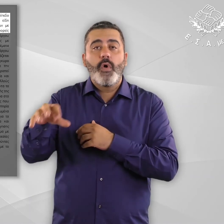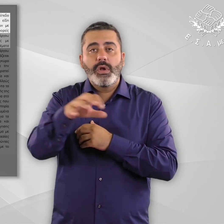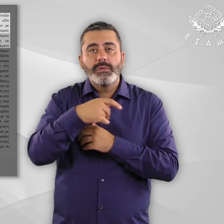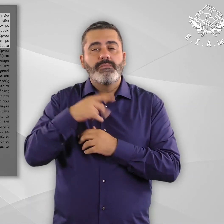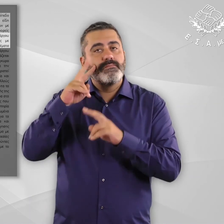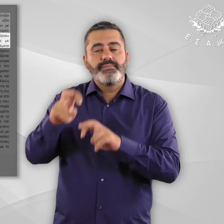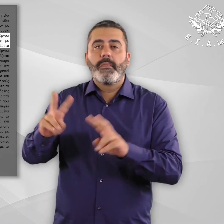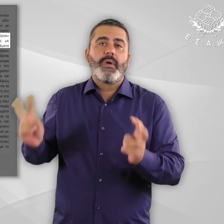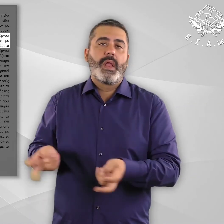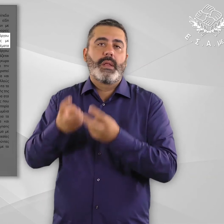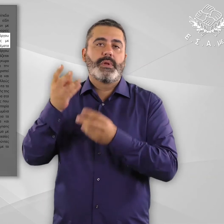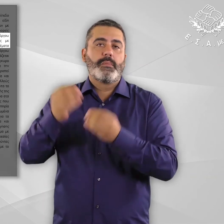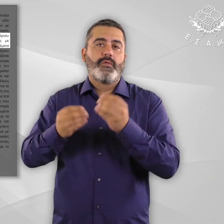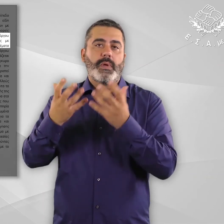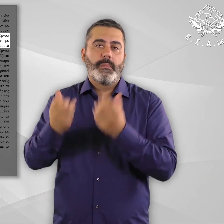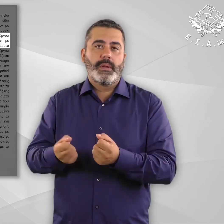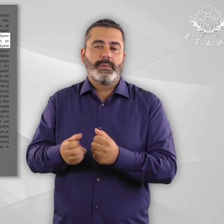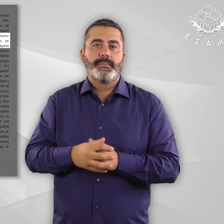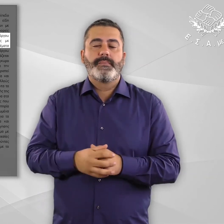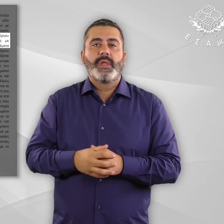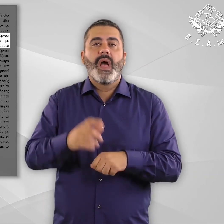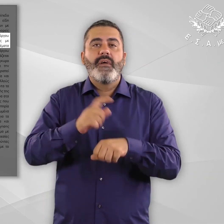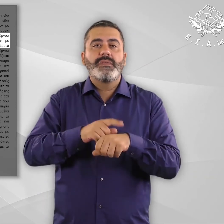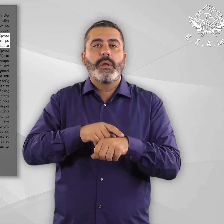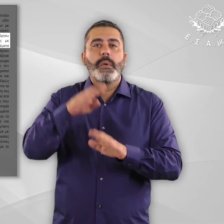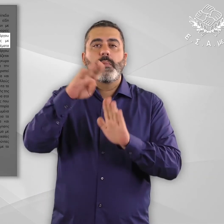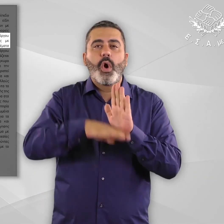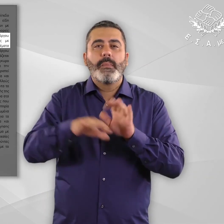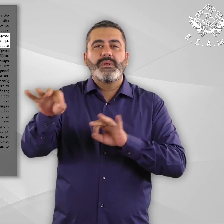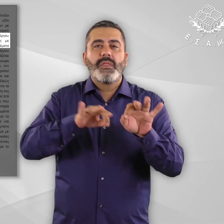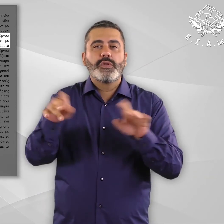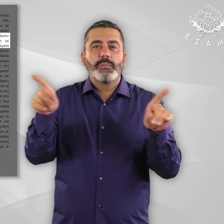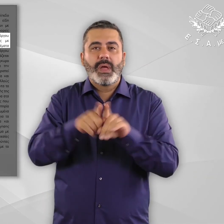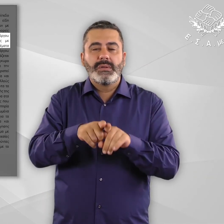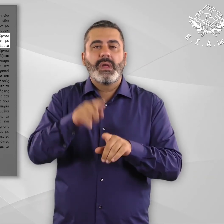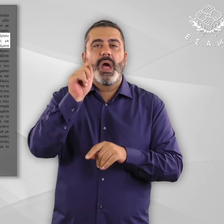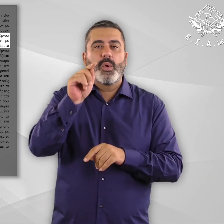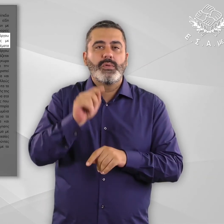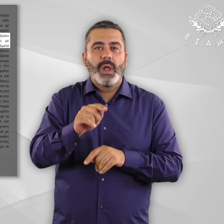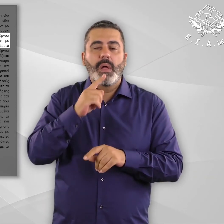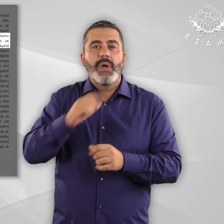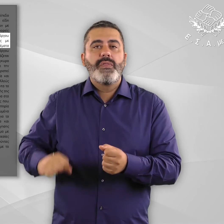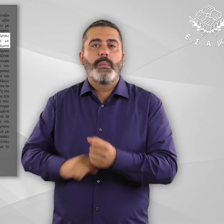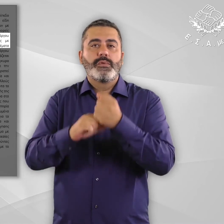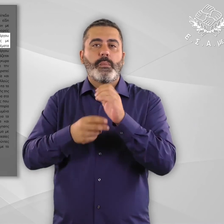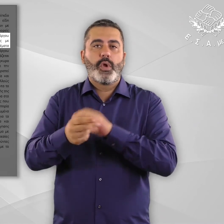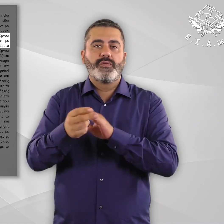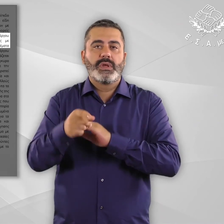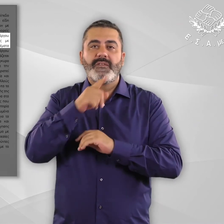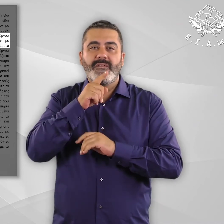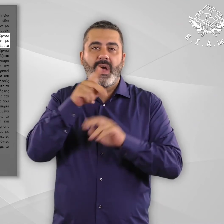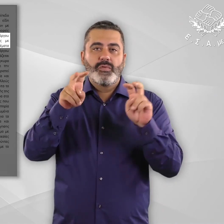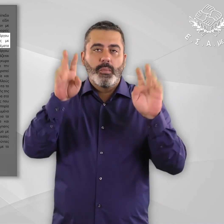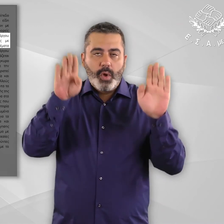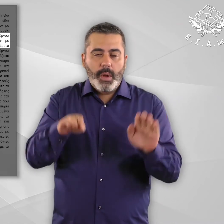προσφυγικό. Στο πλαίσιο του έργου εισαγωγικά σχεδιάζοντας μαζί άνω κάτω τελεία, ενδυναμώνοντας τους πρόσφυγες με αναπηρία